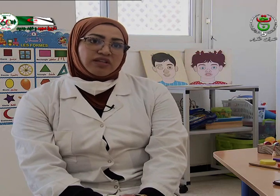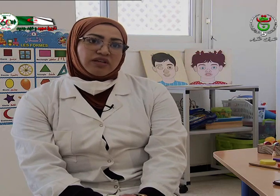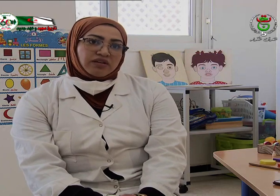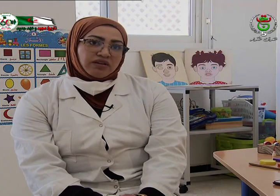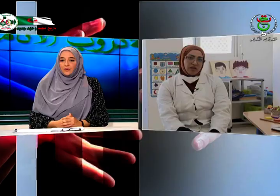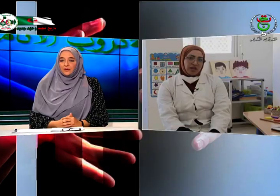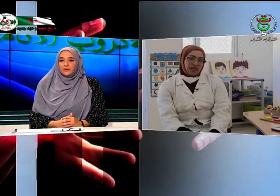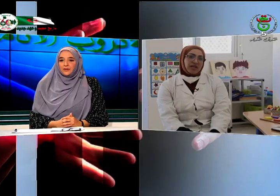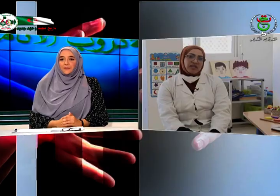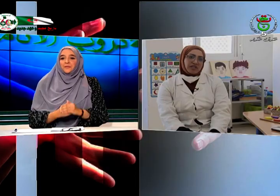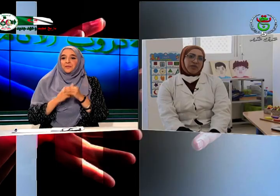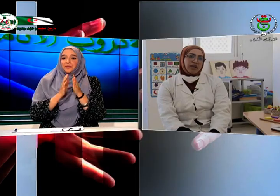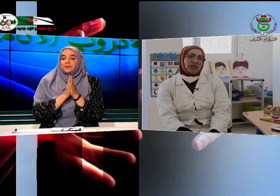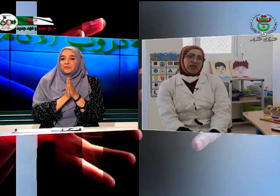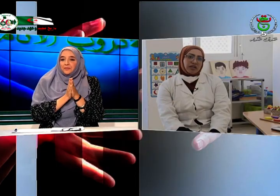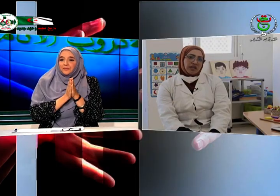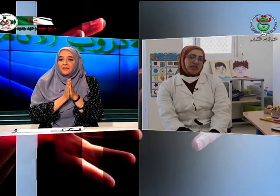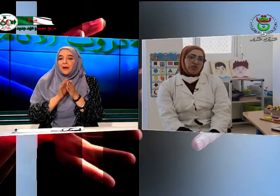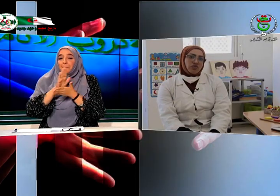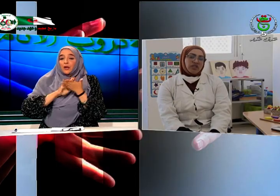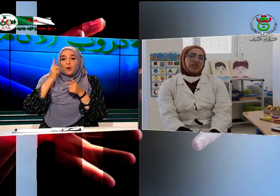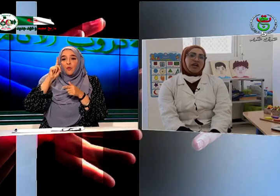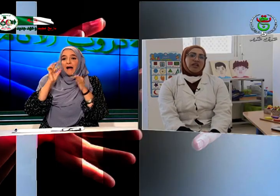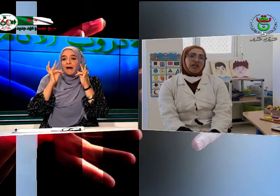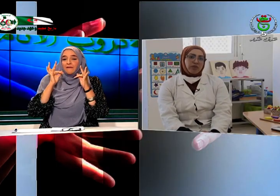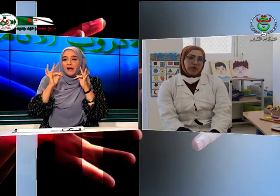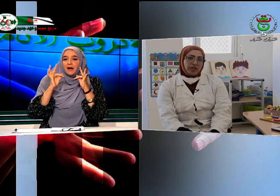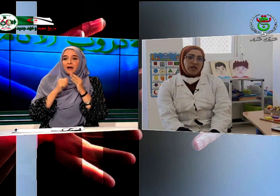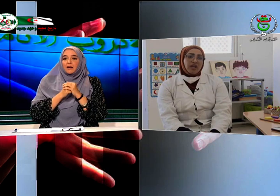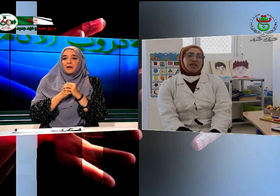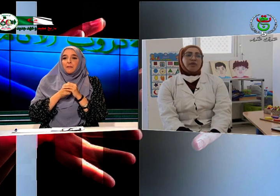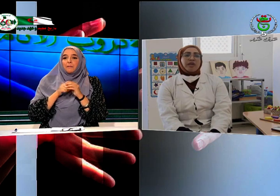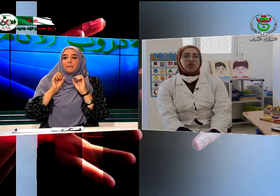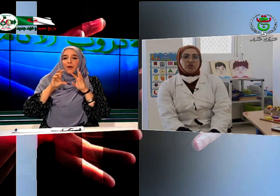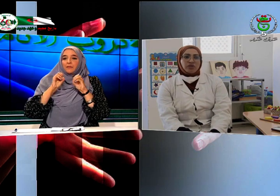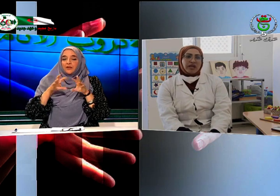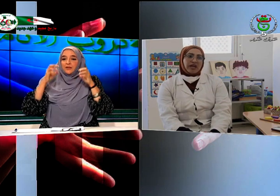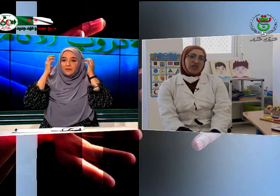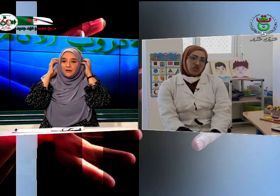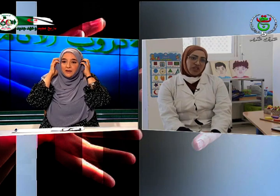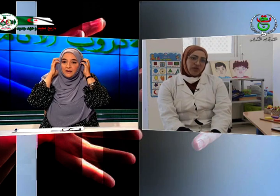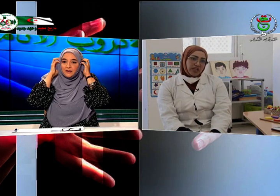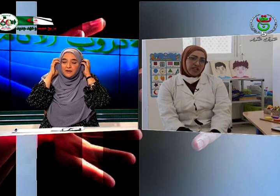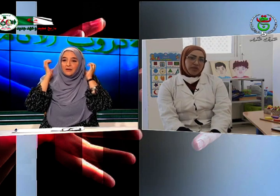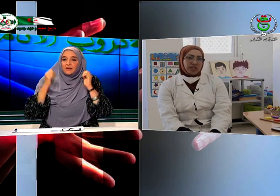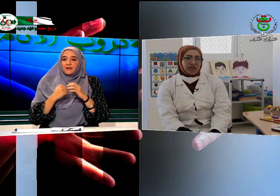هذه الصدمة لأنها تكون شديدة على الأبوين كما يكون هناك إرشاد والدي من طرف